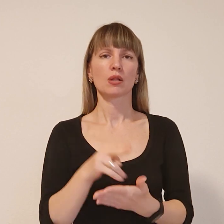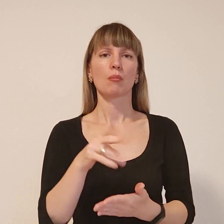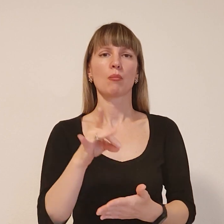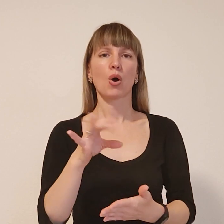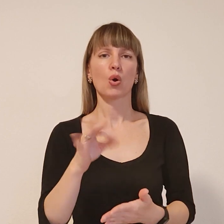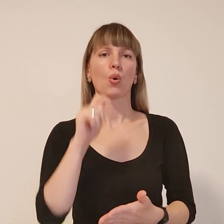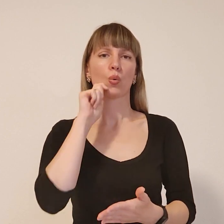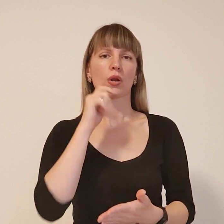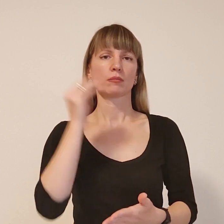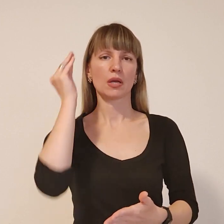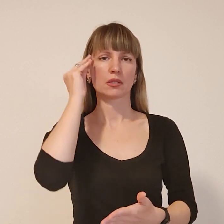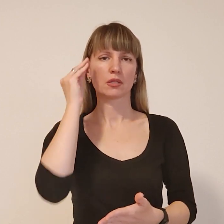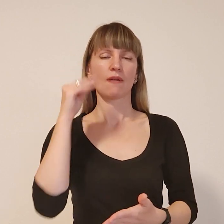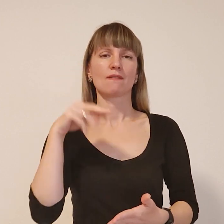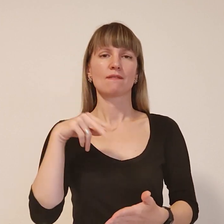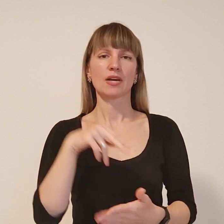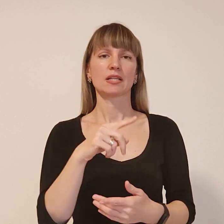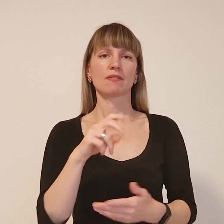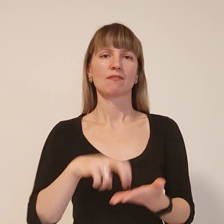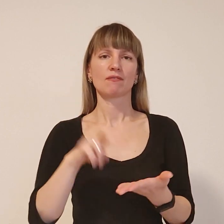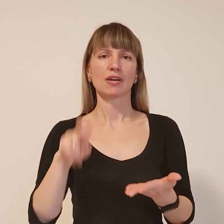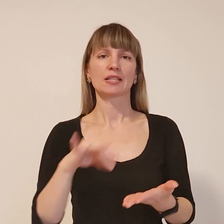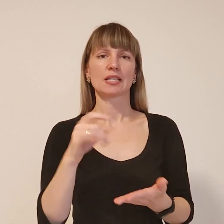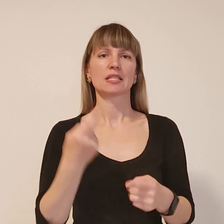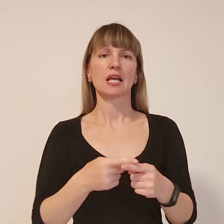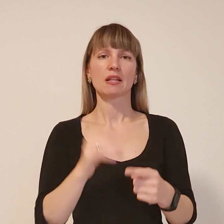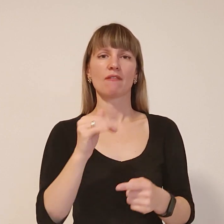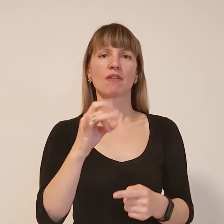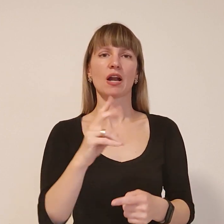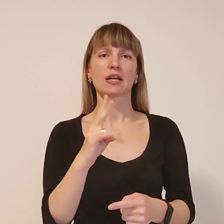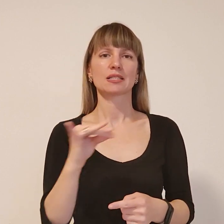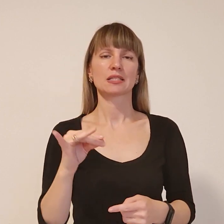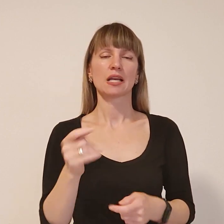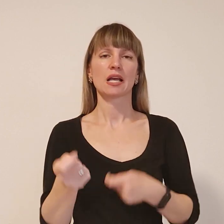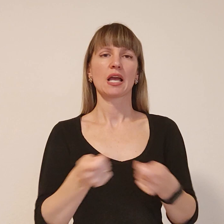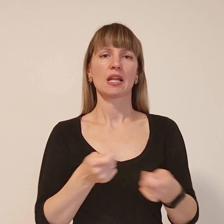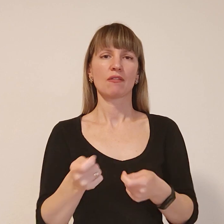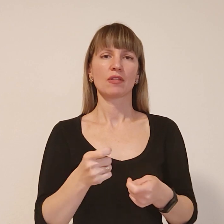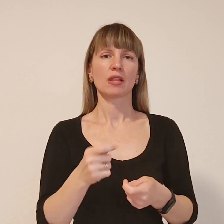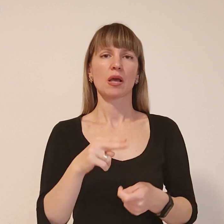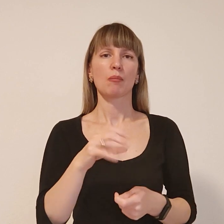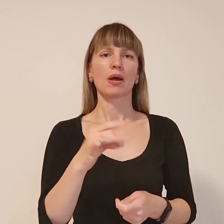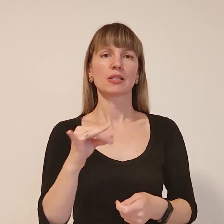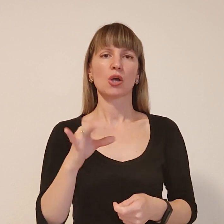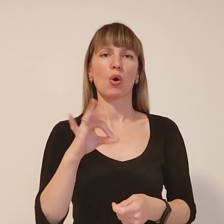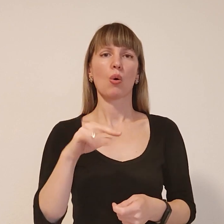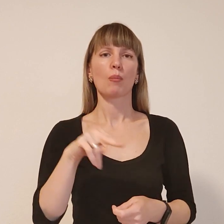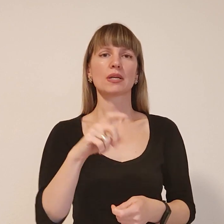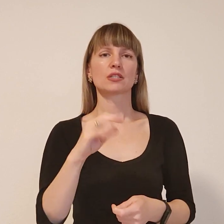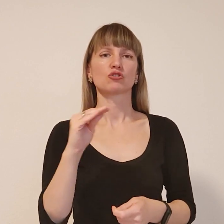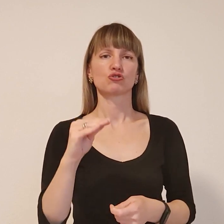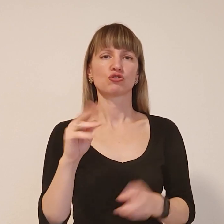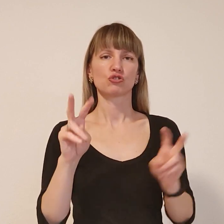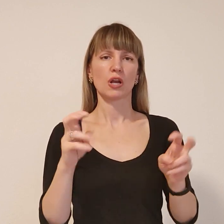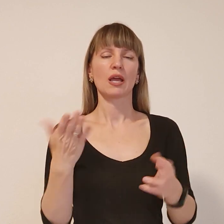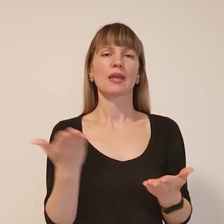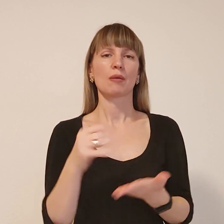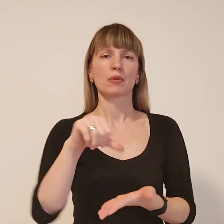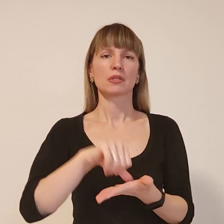витис і фракцією. Керівник партії «Європейський блок», як представник партії «Європейський блок» в